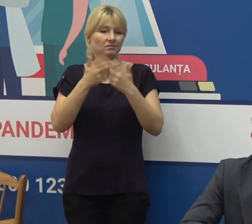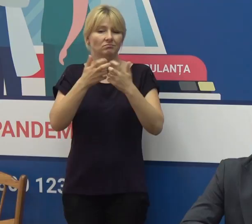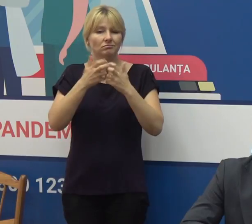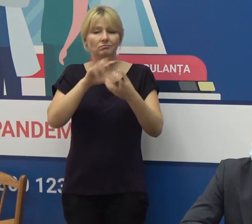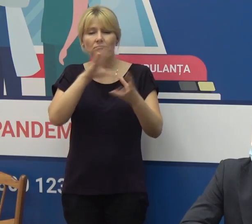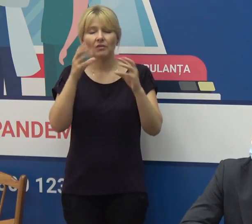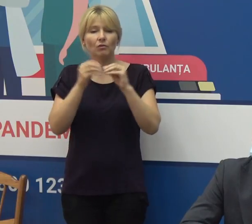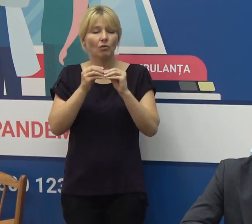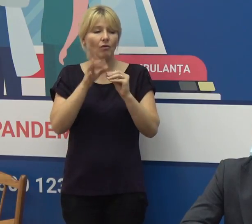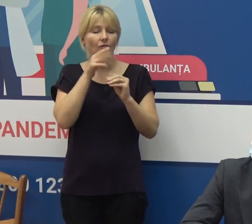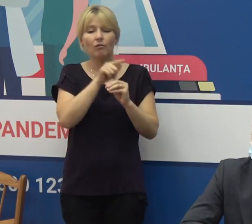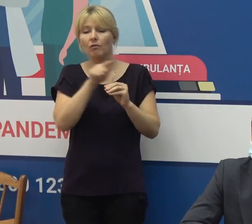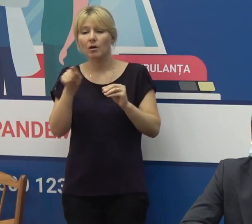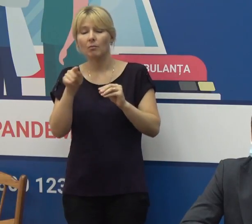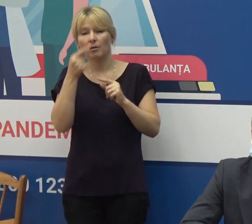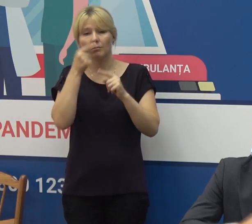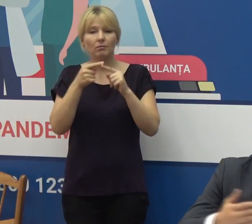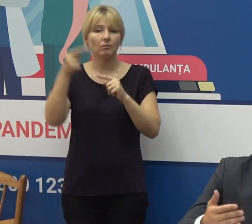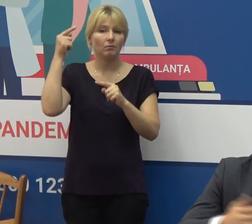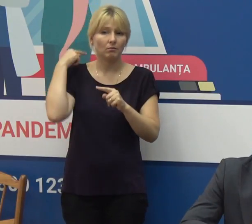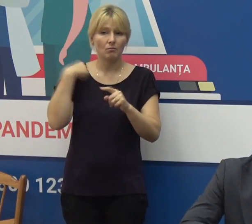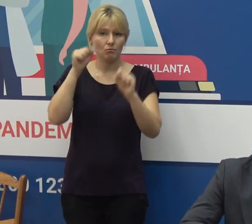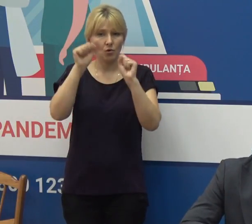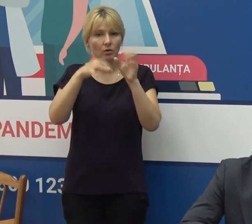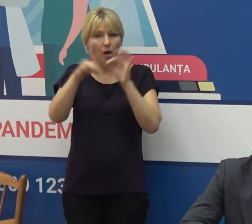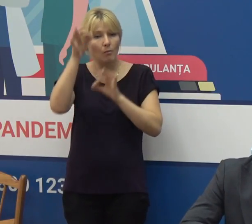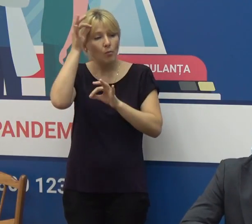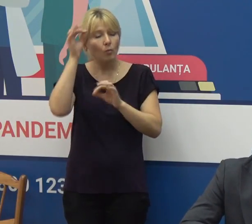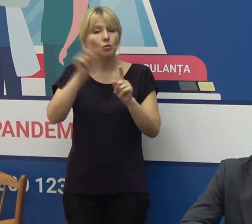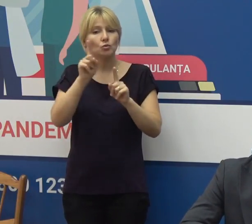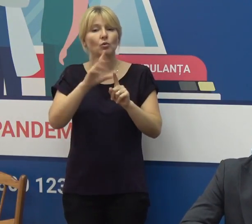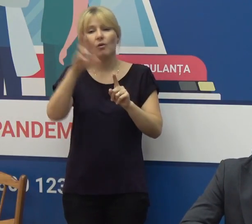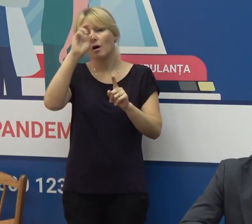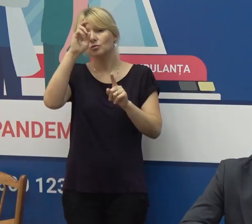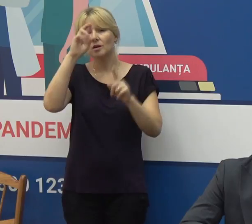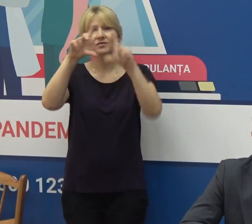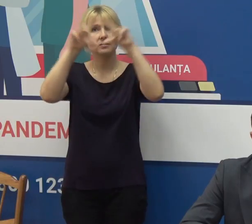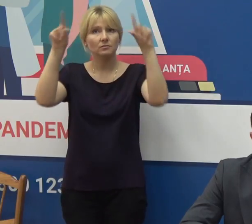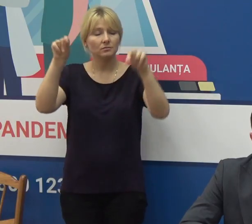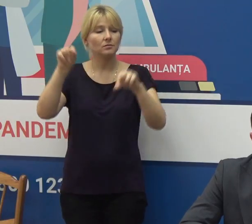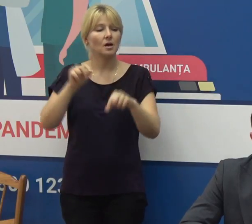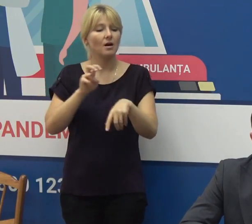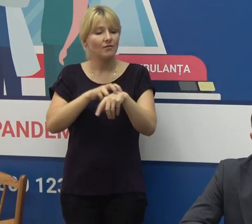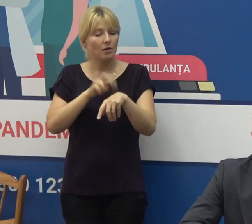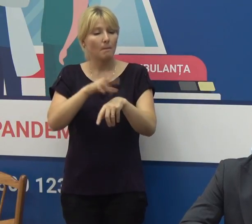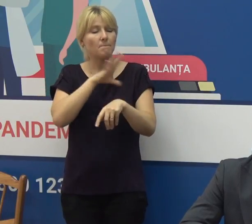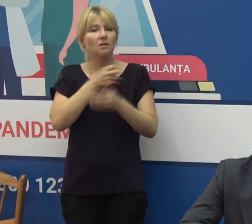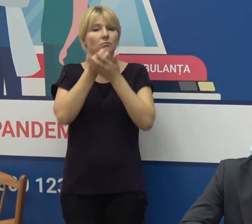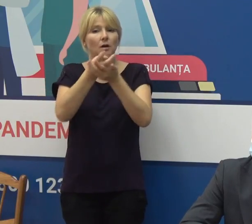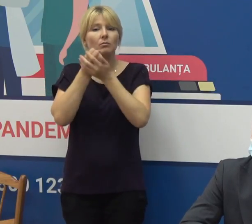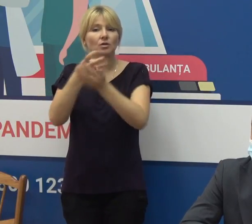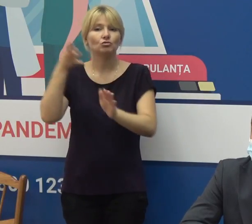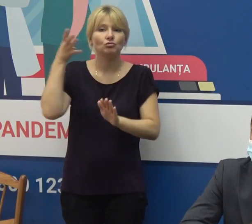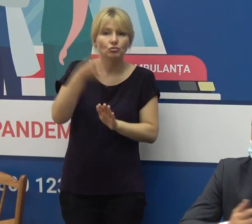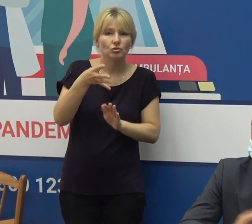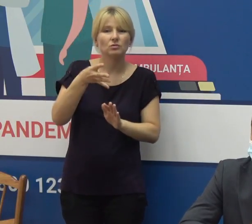trecutul nu prea îndepărtat să amintesc în instituțiile spetălicești erau internați în jur de